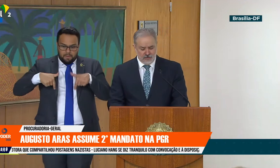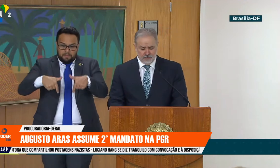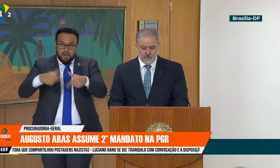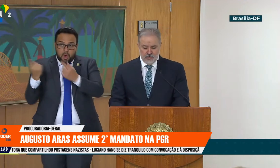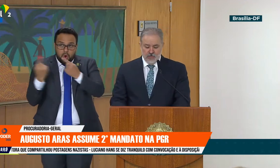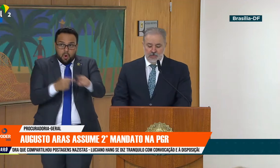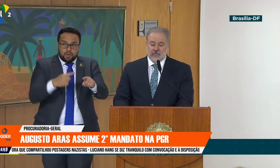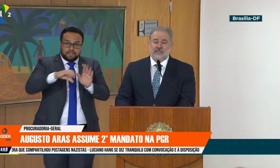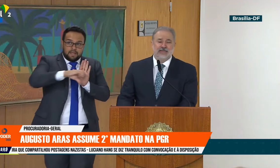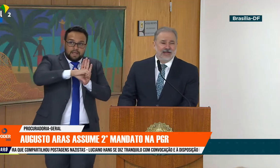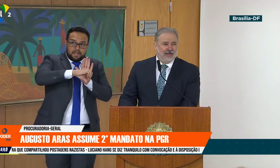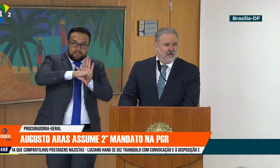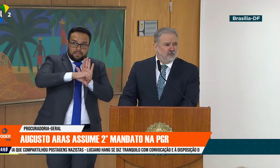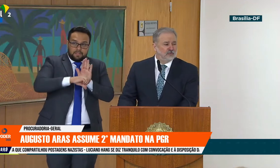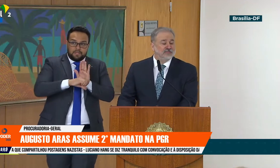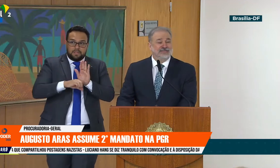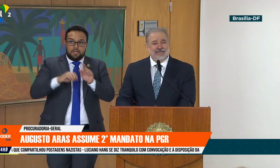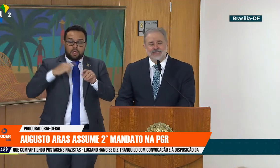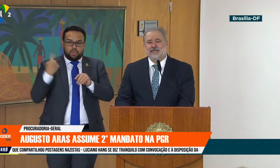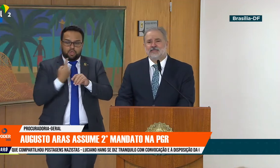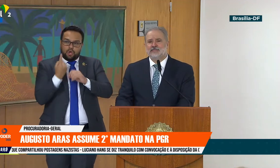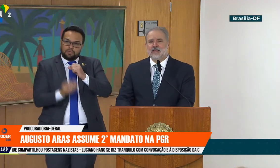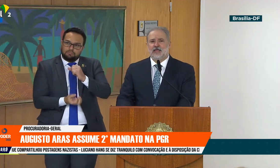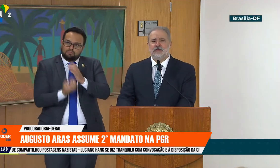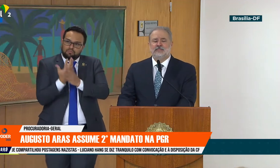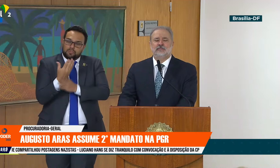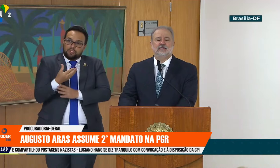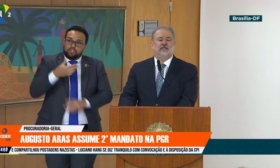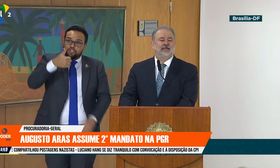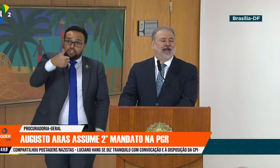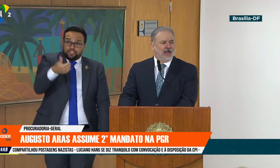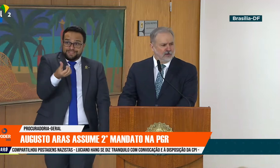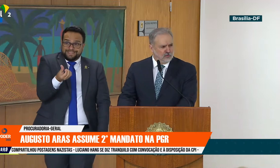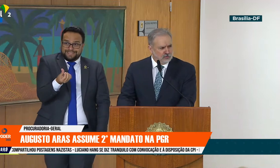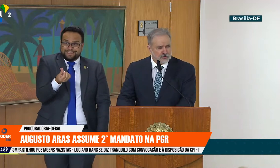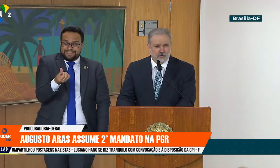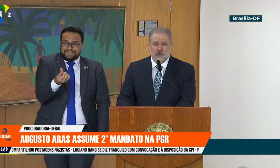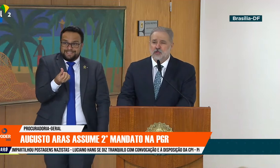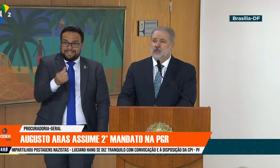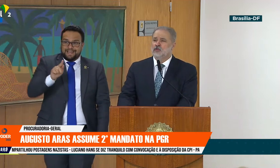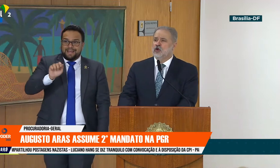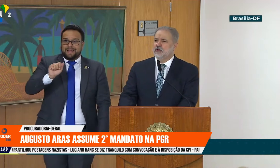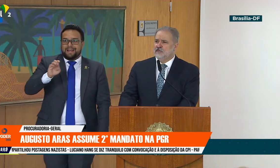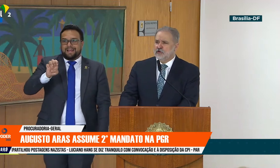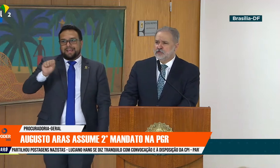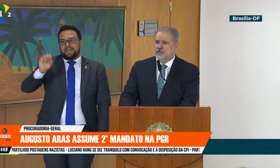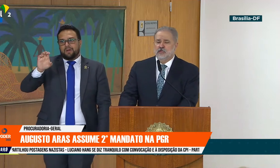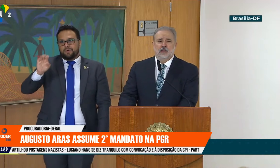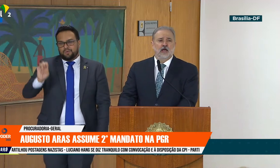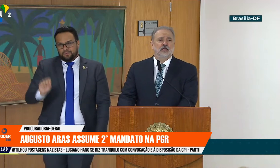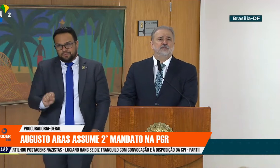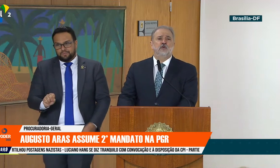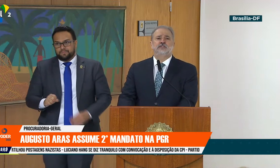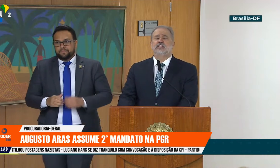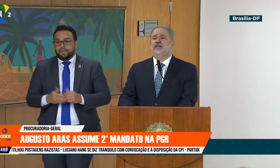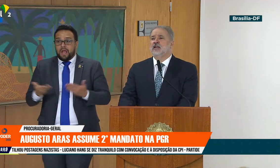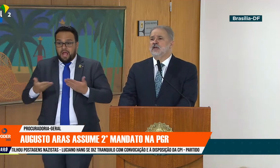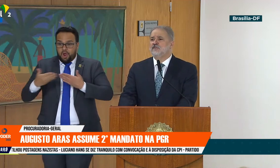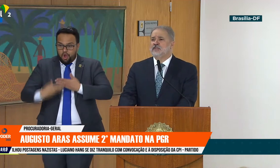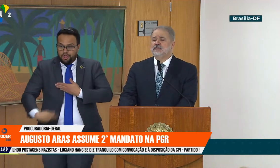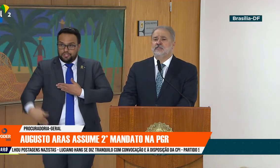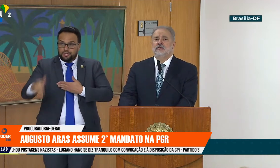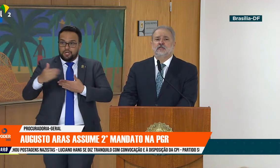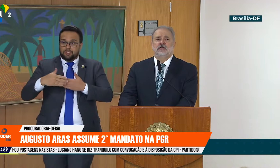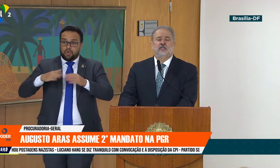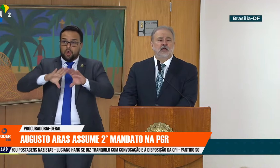criminalidade, instalamos 16 gaecos doravante. As forças